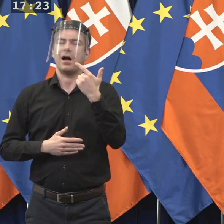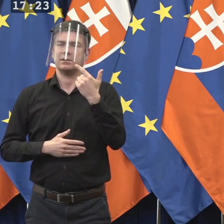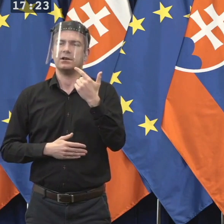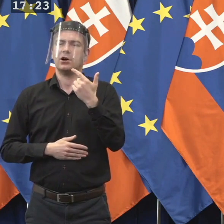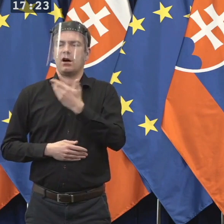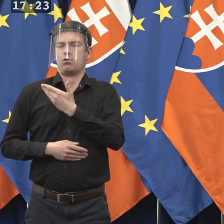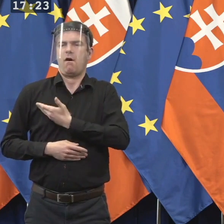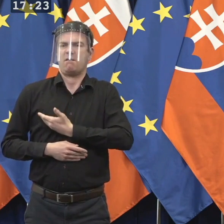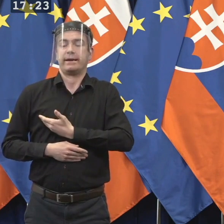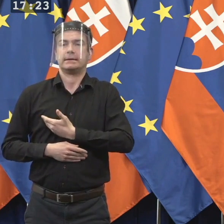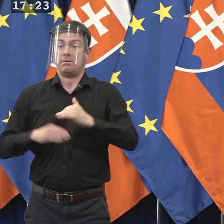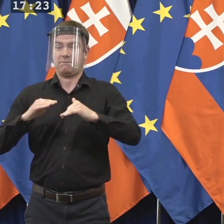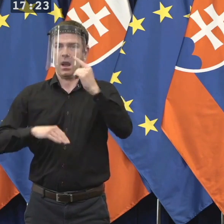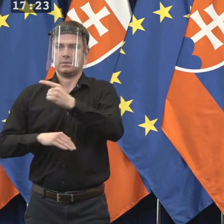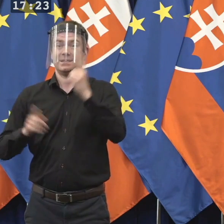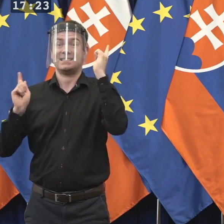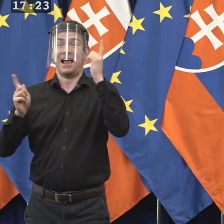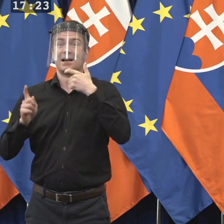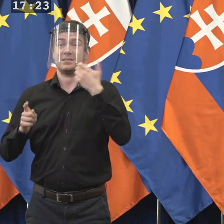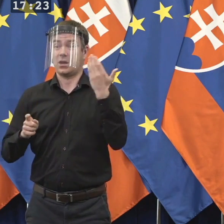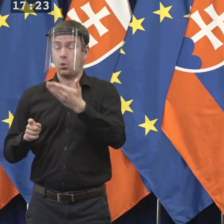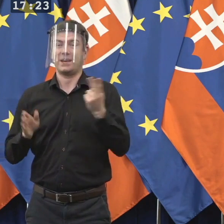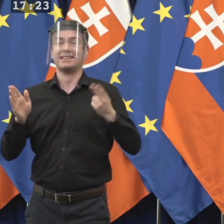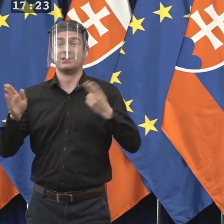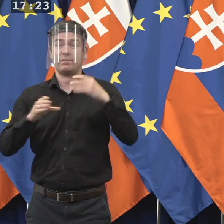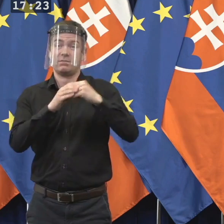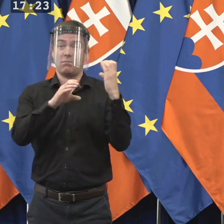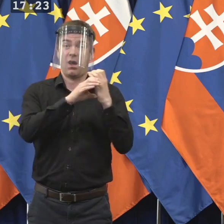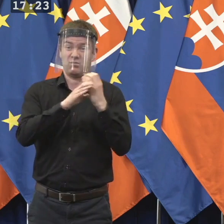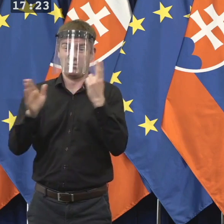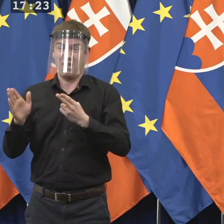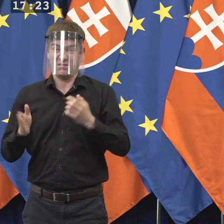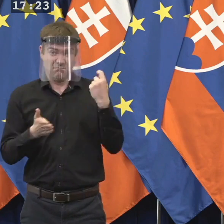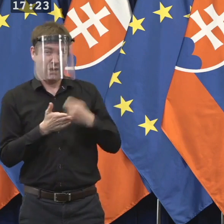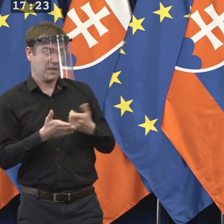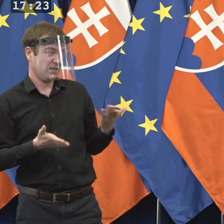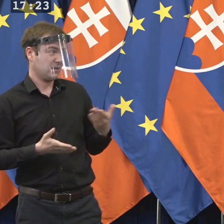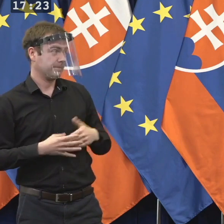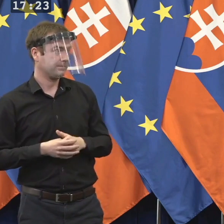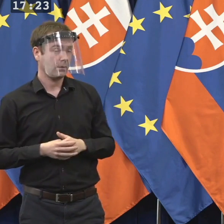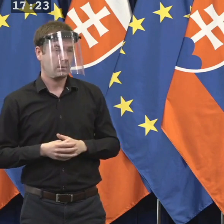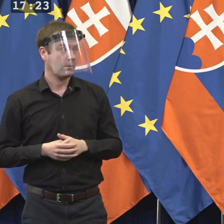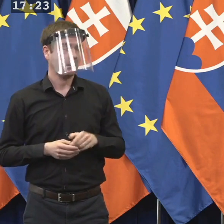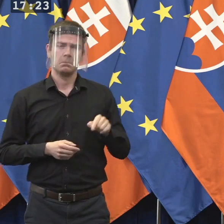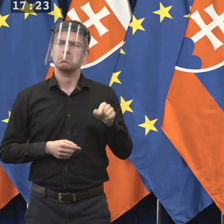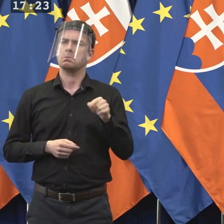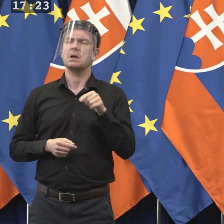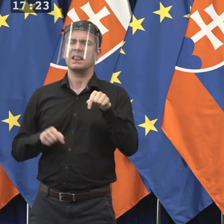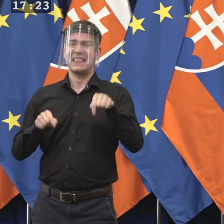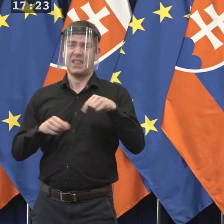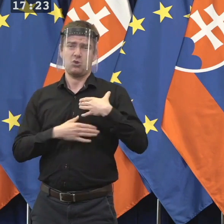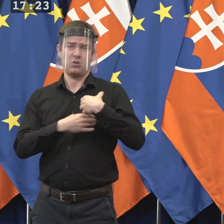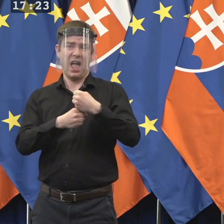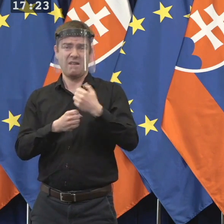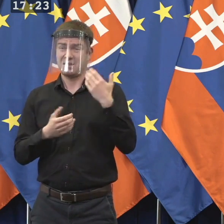Neregistrujem tento návrh. Dnes určite nebol na rokovení vlády predložený. Ako poradným orgánom bol, myslím, že tam je to na stránke vrády.